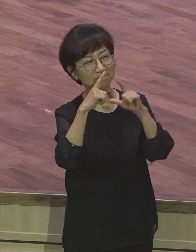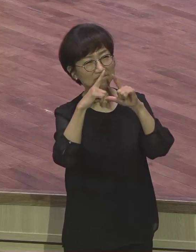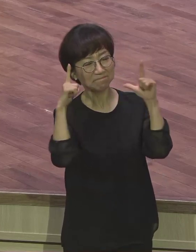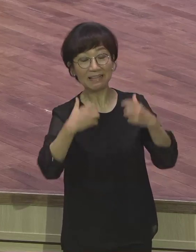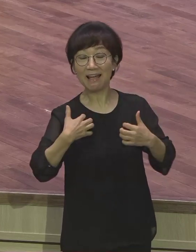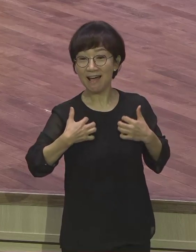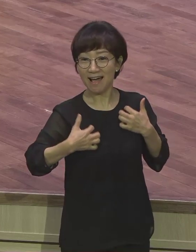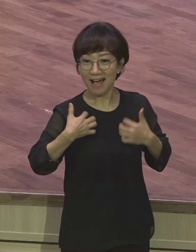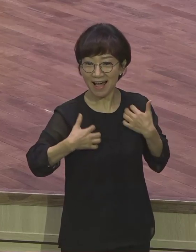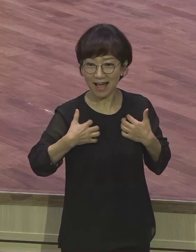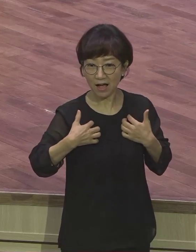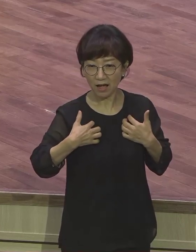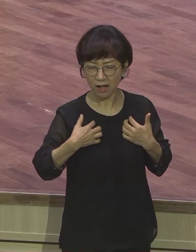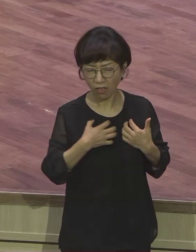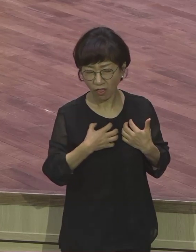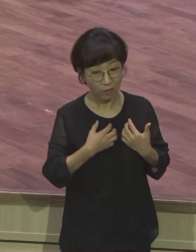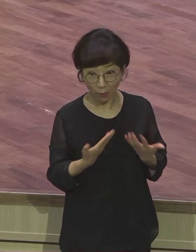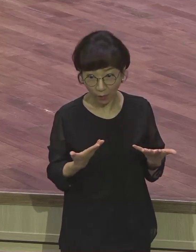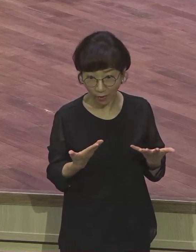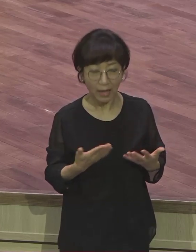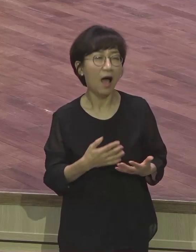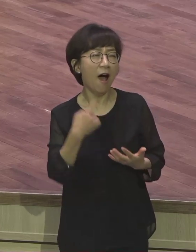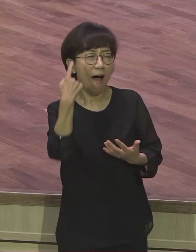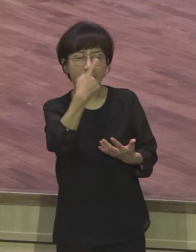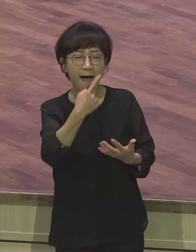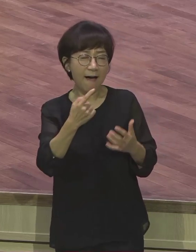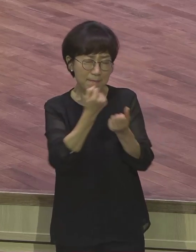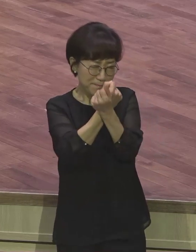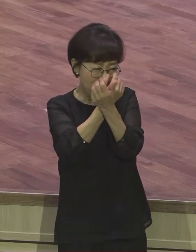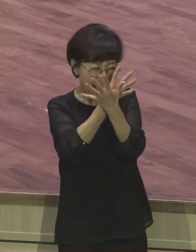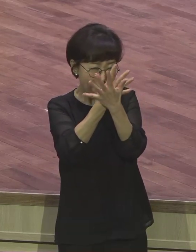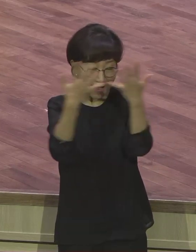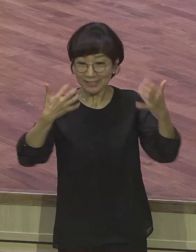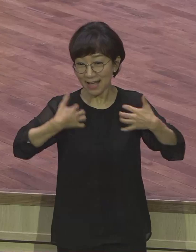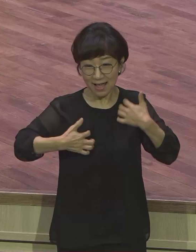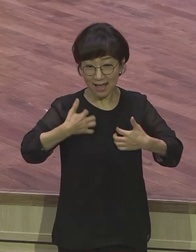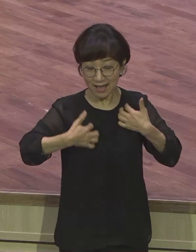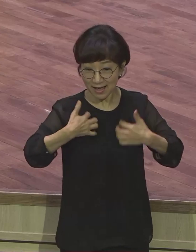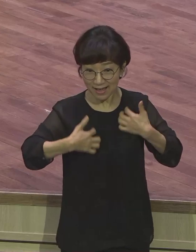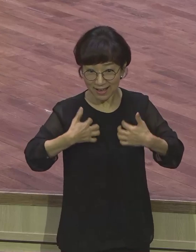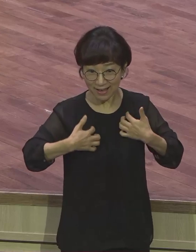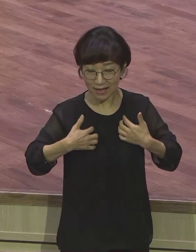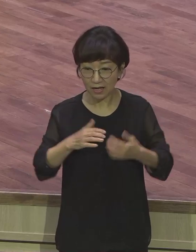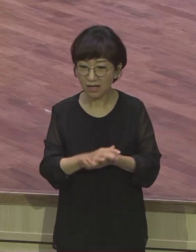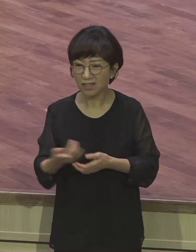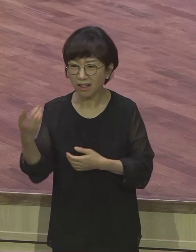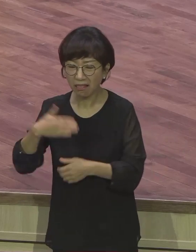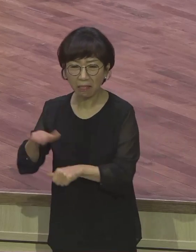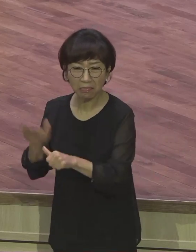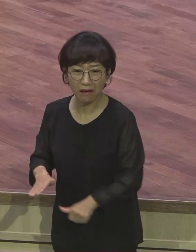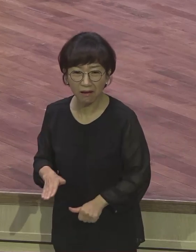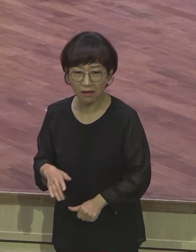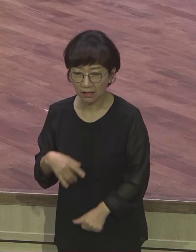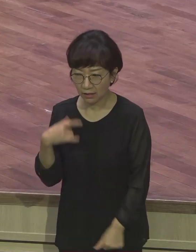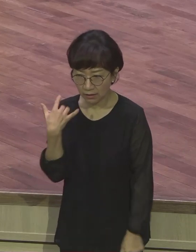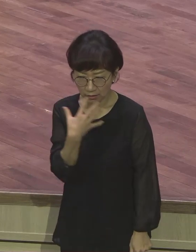전혀 근심이 없어요. 이겼는데 뭐. 이긴 자의 모습. 진자의 모습. 완전히 슬픔과